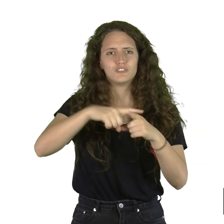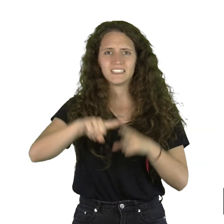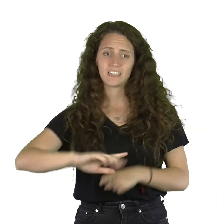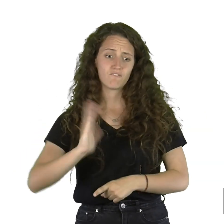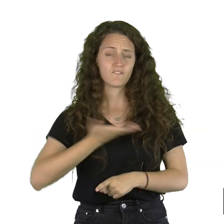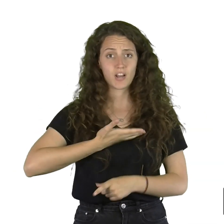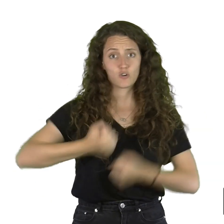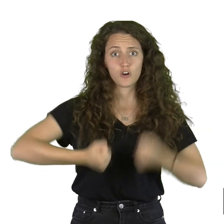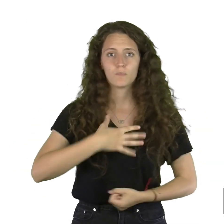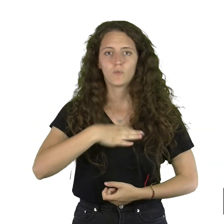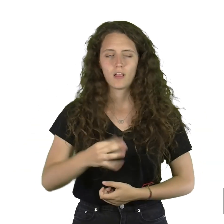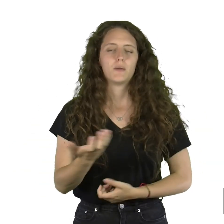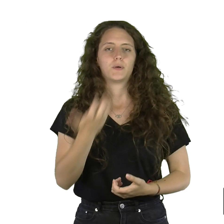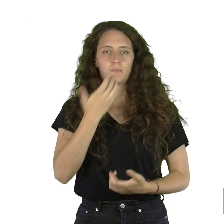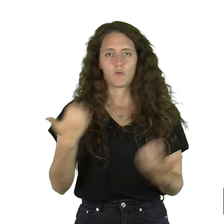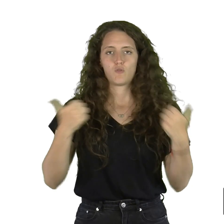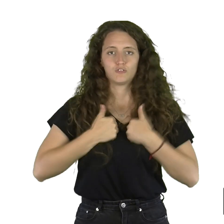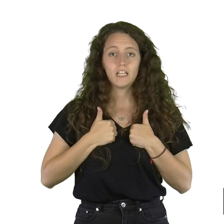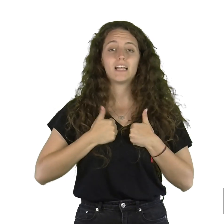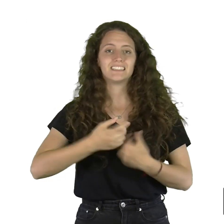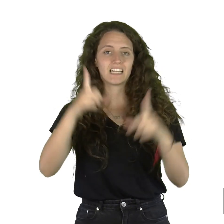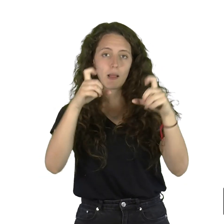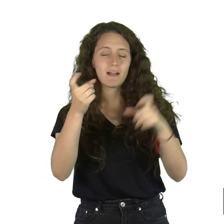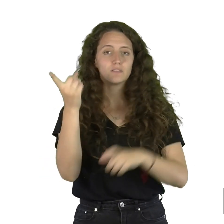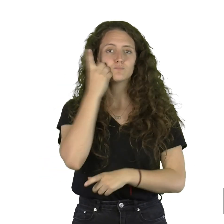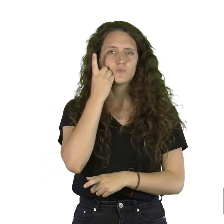incluidas mochilas, cámaras, teléfonos móviles, etc.